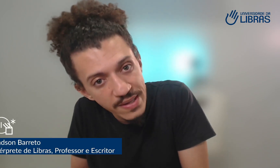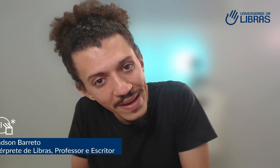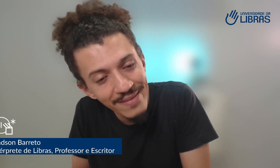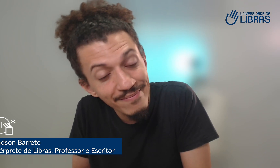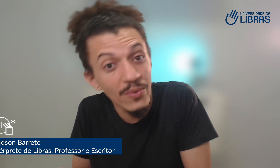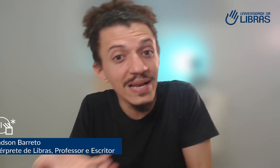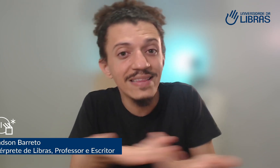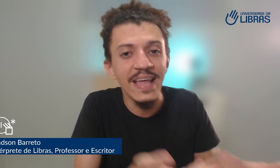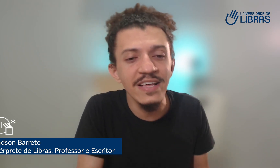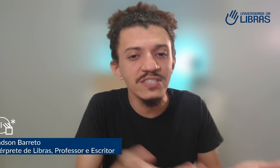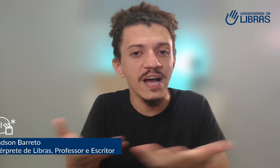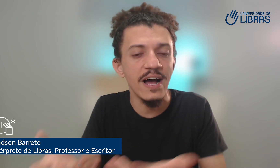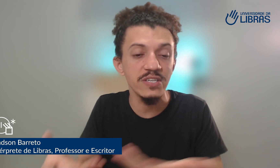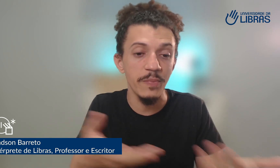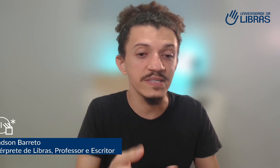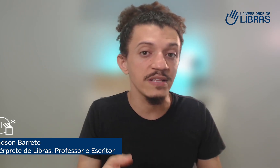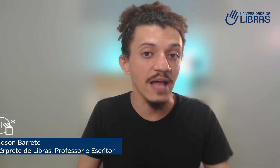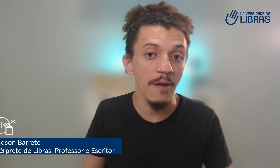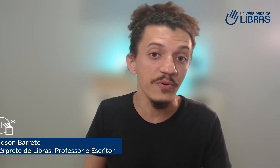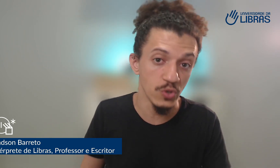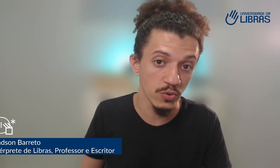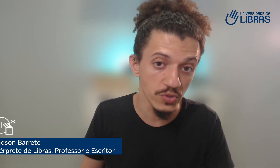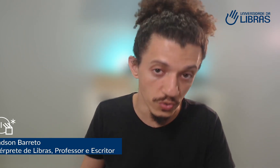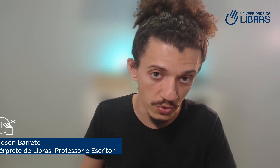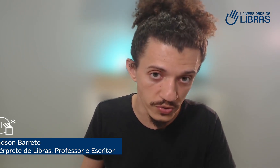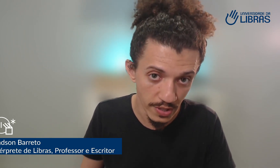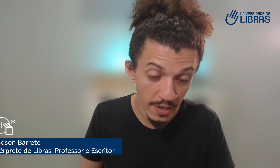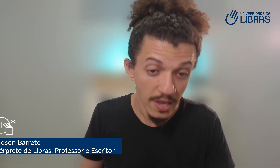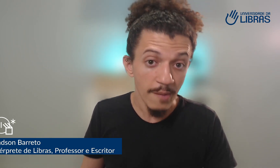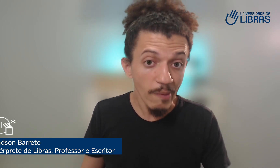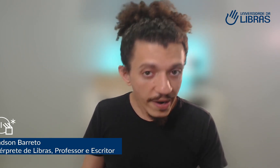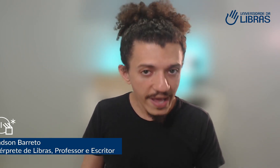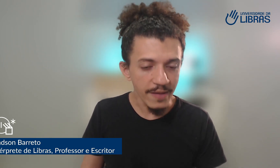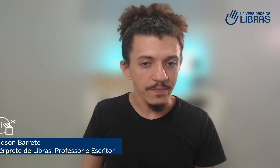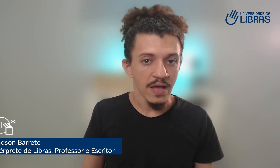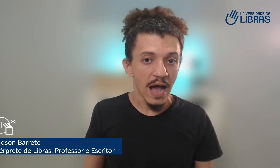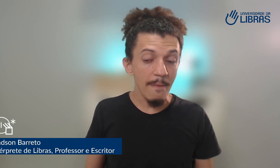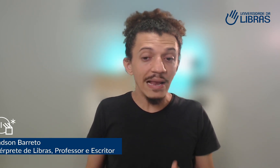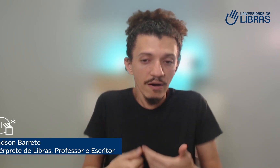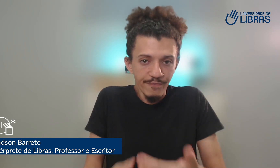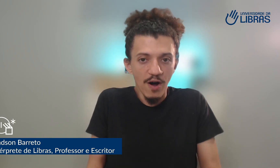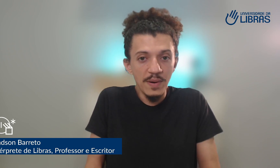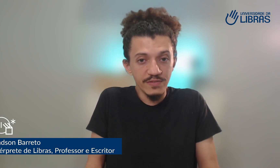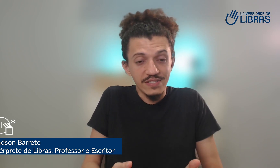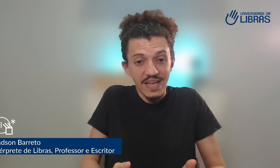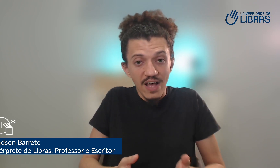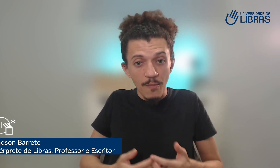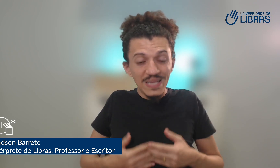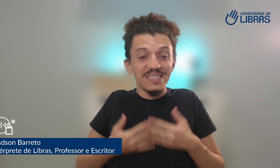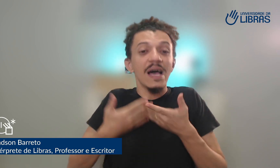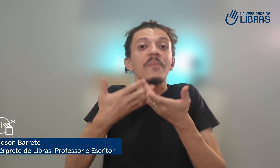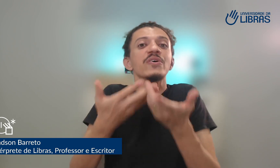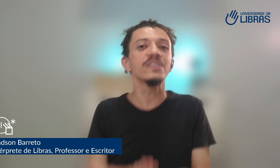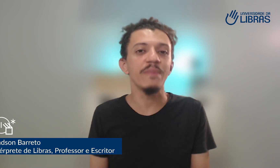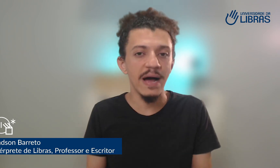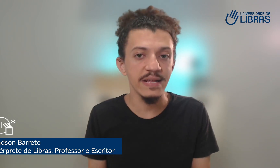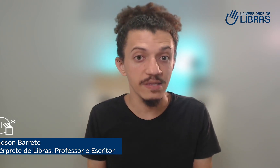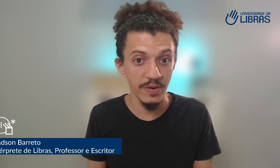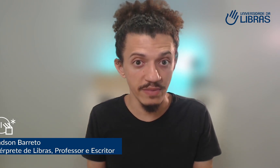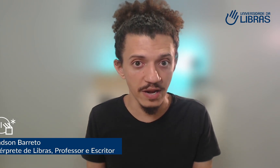também. Então, ele tende a te apresentar para os outros surdos. Porém, a melhor forma de você realmente se aproximar dessa primeira